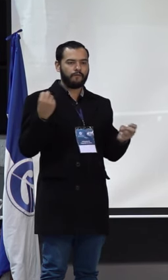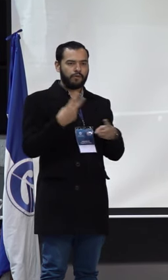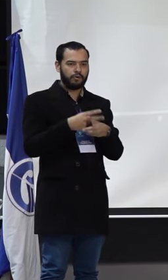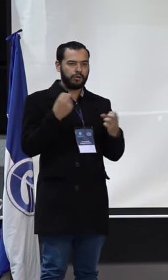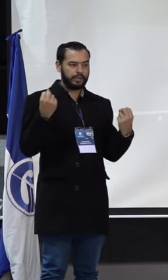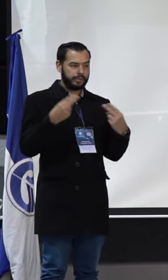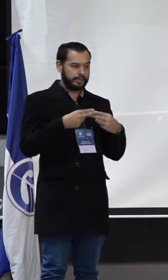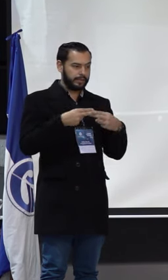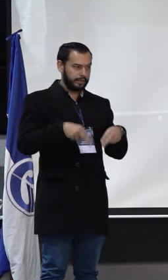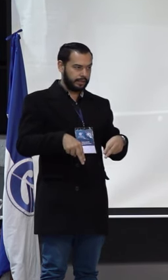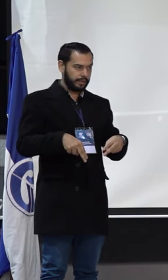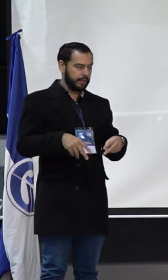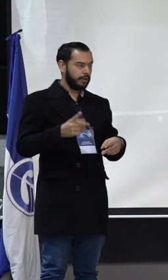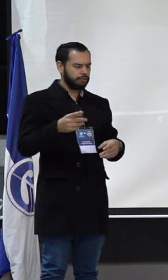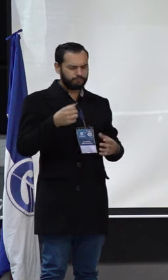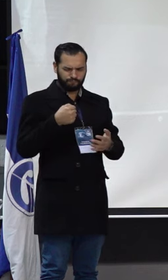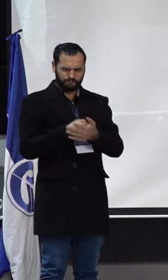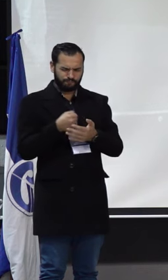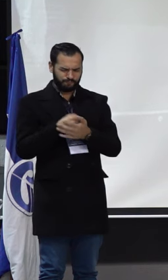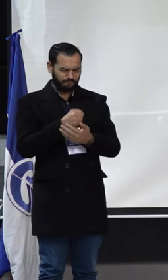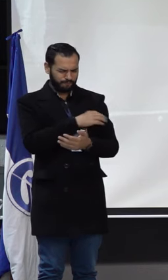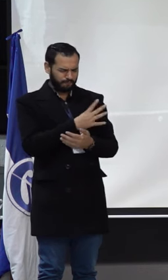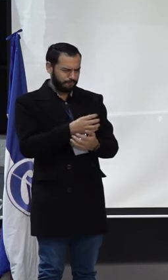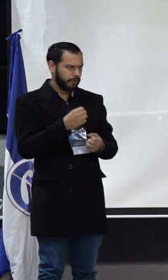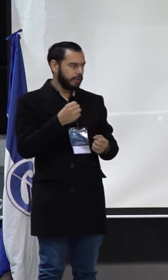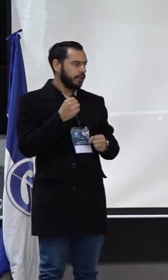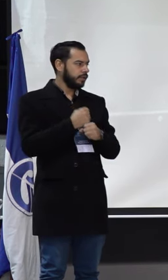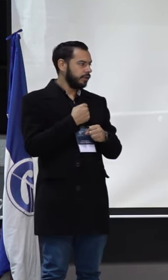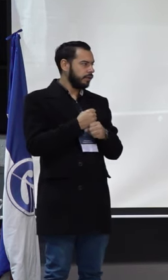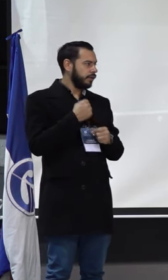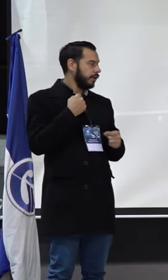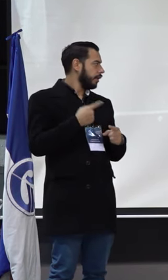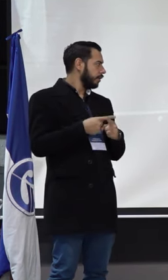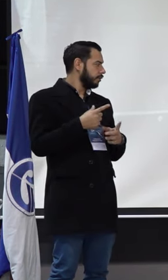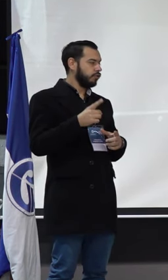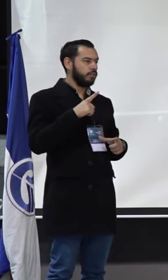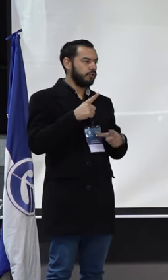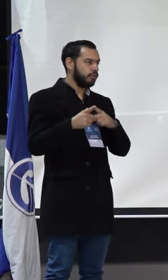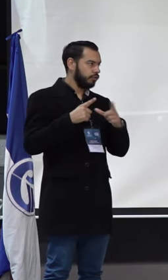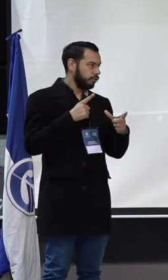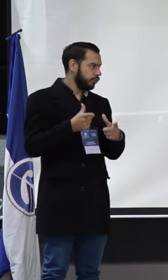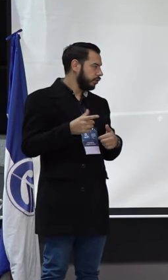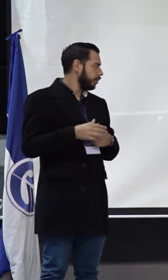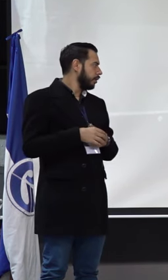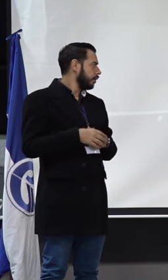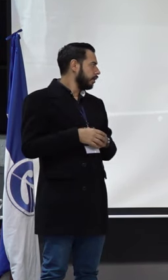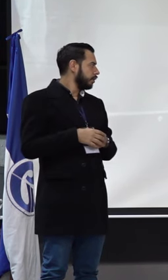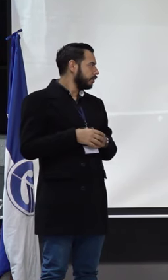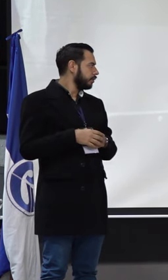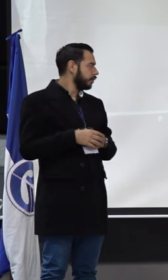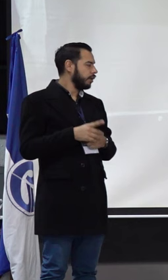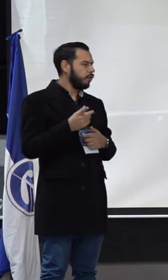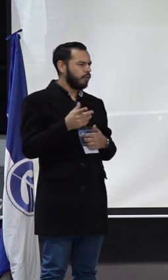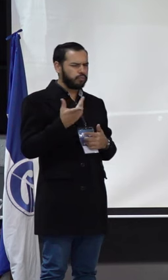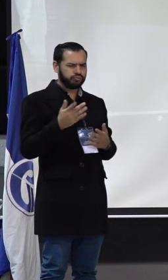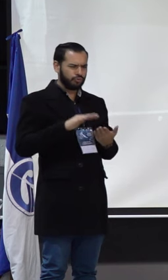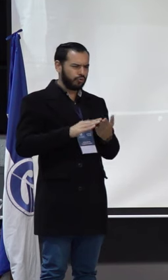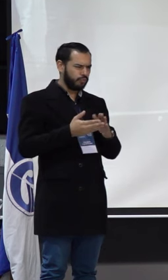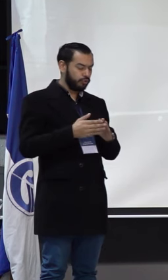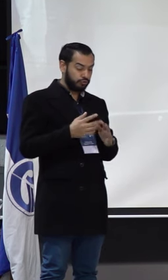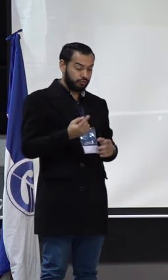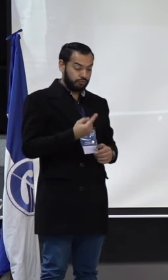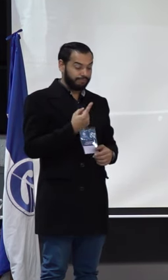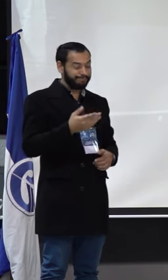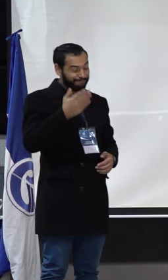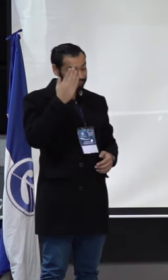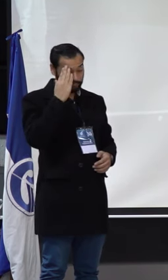trabajo que realizan las y los egresados como lideresas, como líderes de la comunidad, no es un